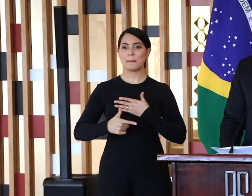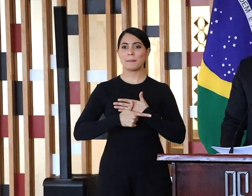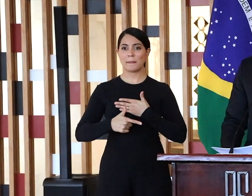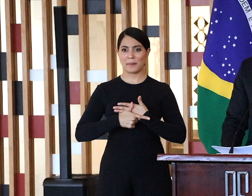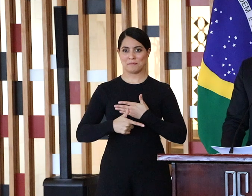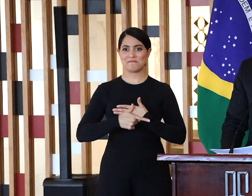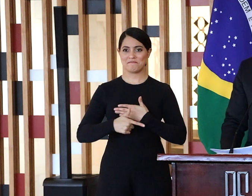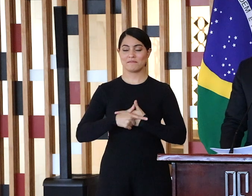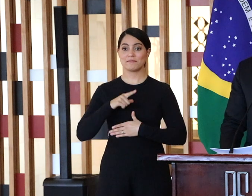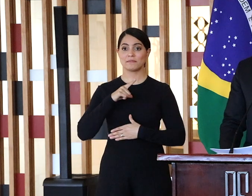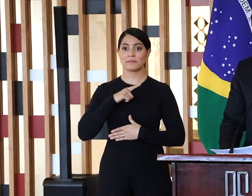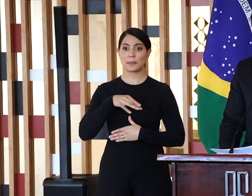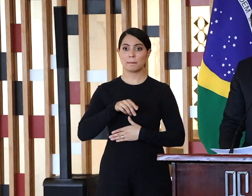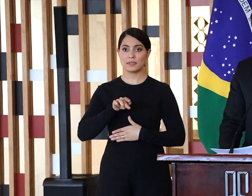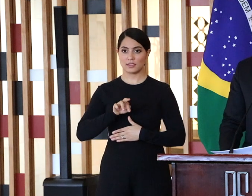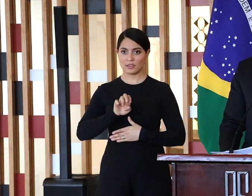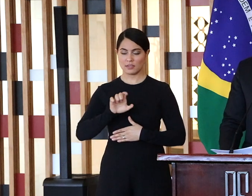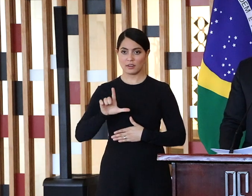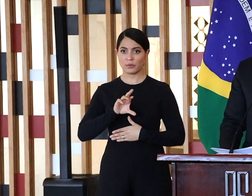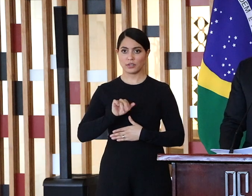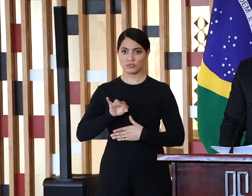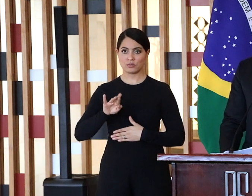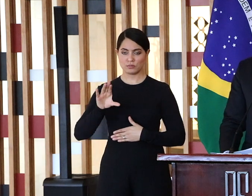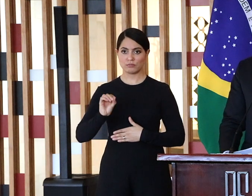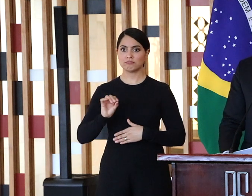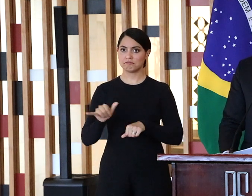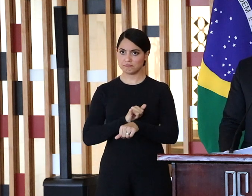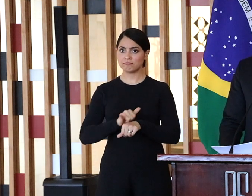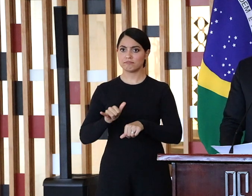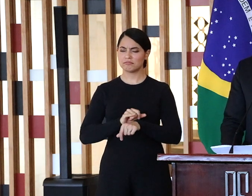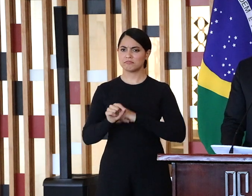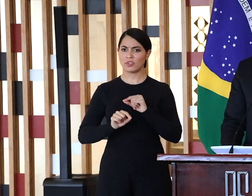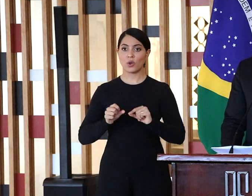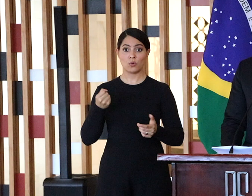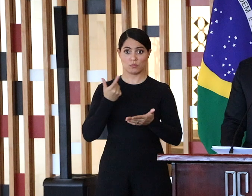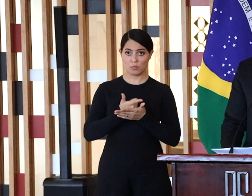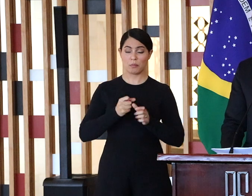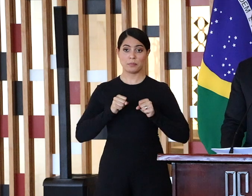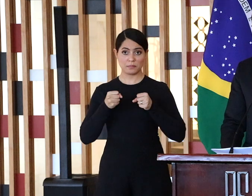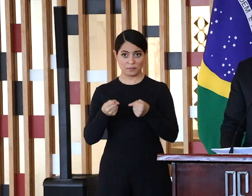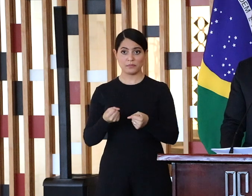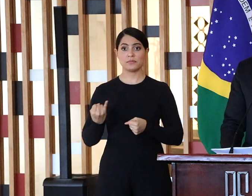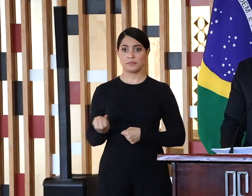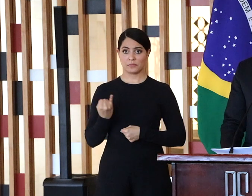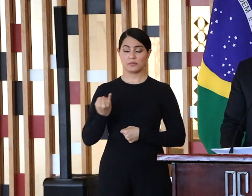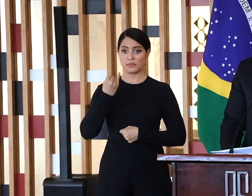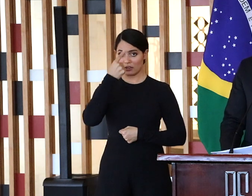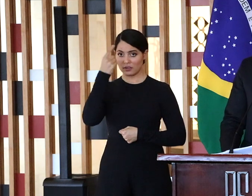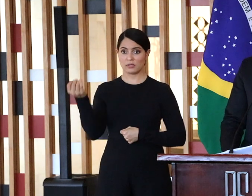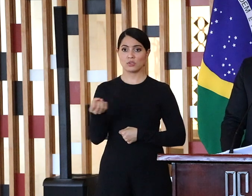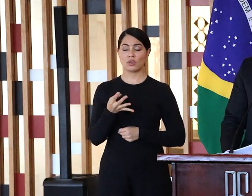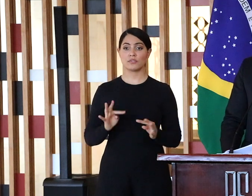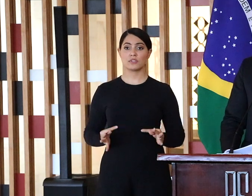críticos que são essenciais para a indústria de tecnologia de ponta, de defesa e para as inovações tecnológicas na